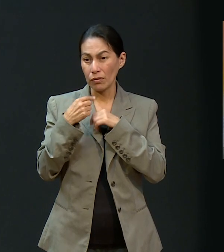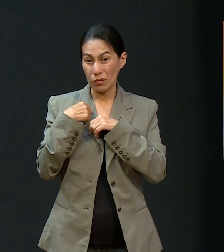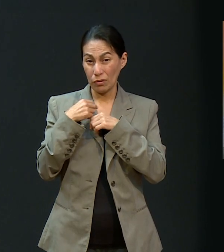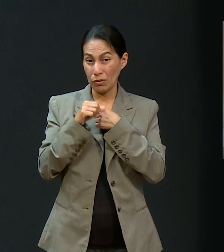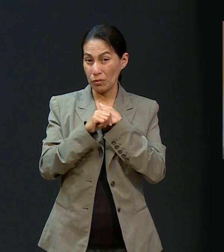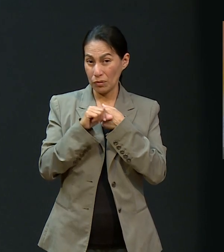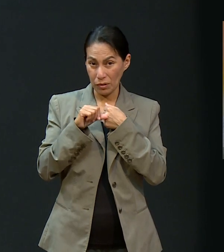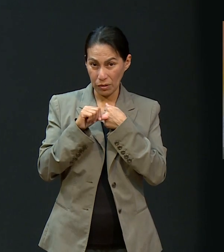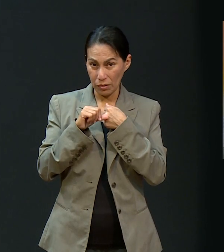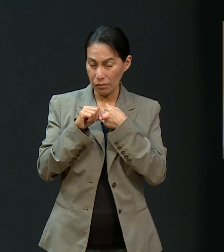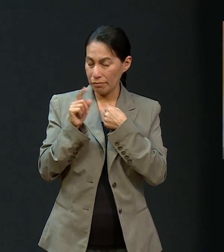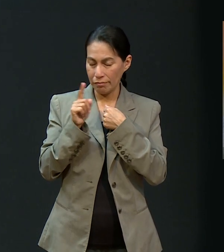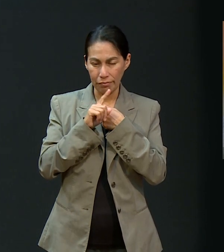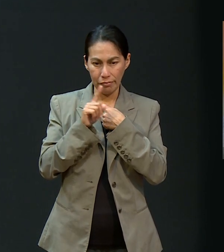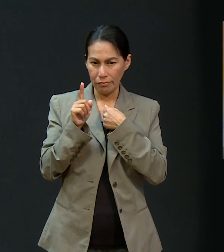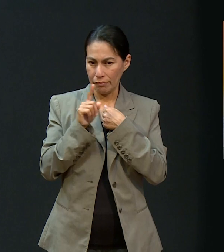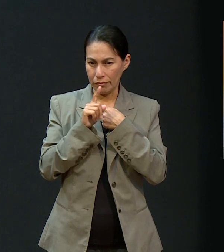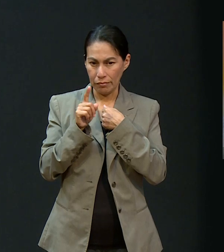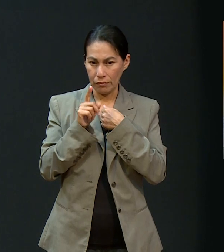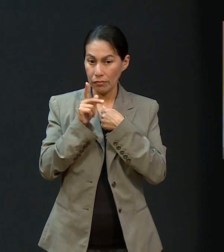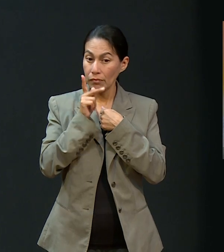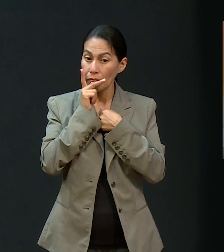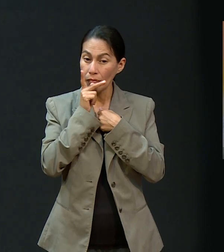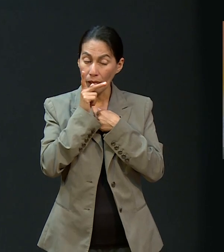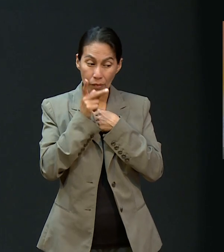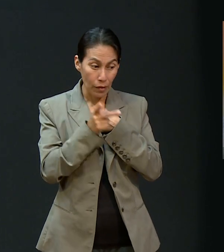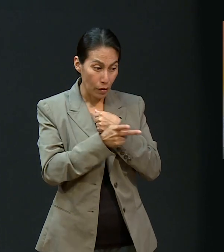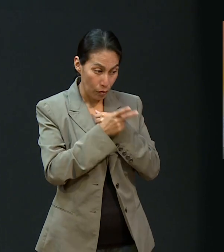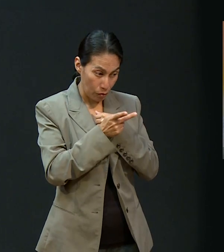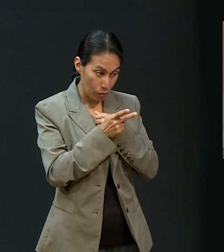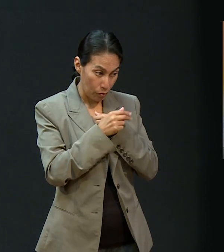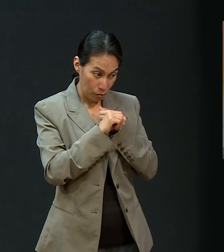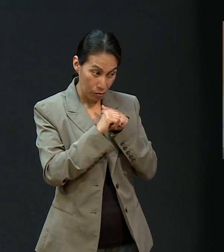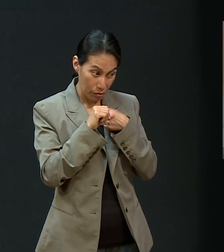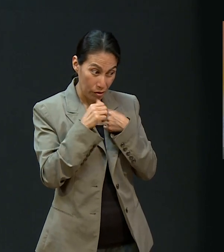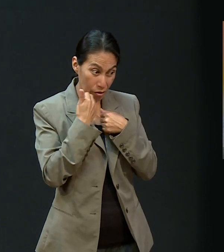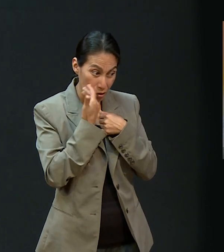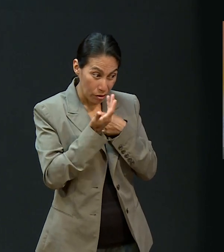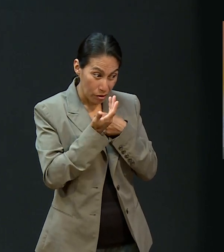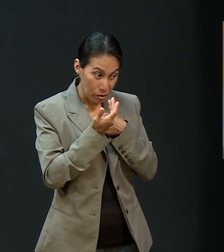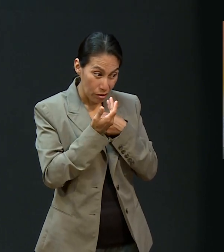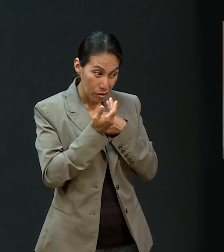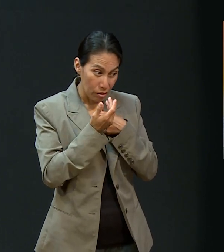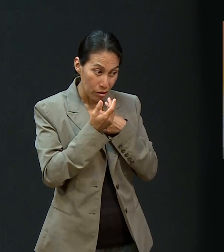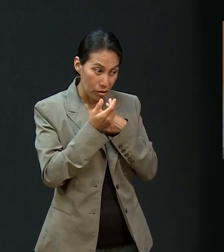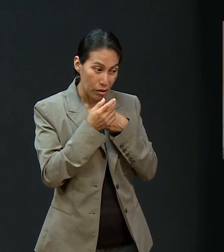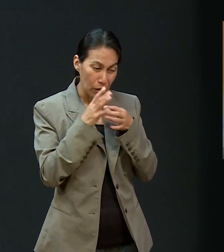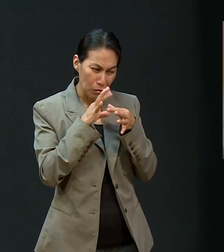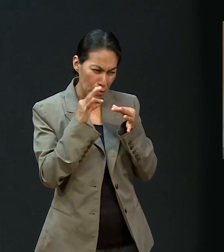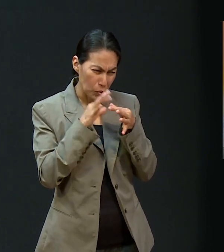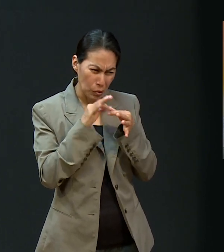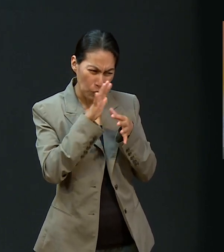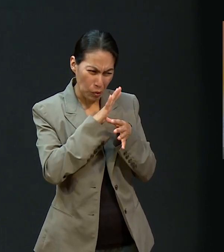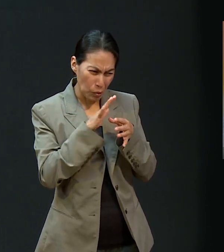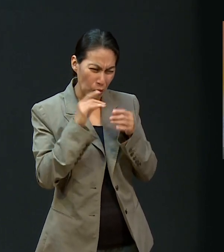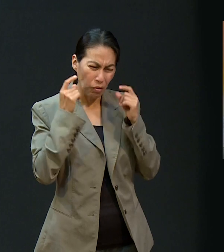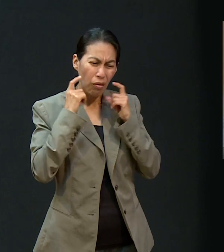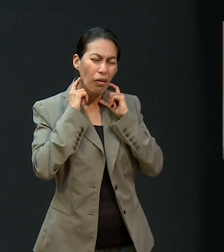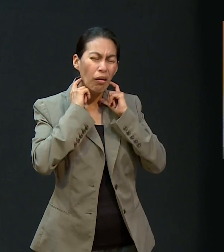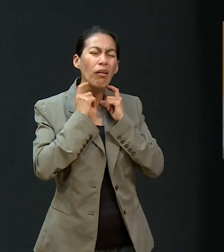no, no me voy a operar. Mi papá le preguntó, le dijo, ¿quieres operarte? El procedimiento es